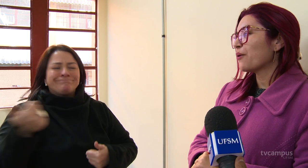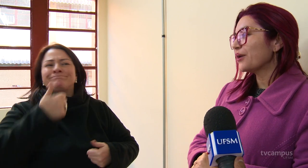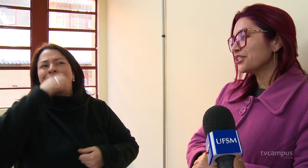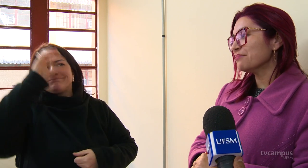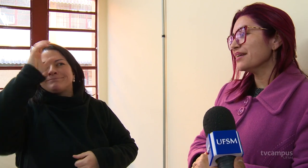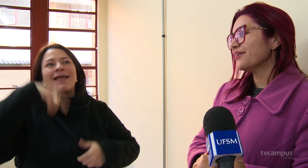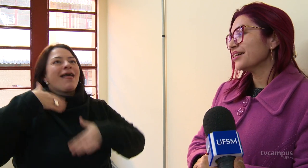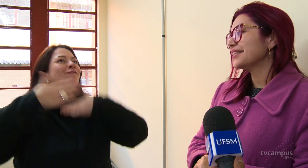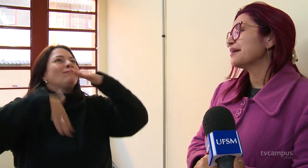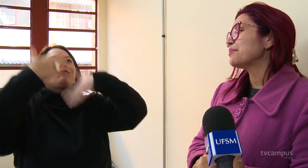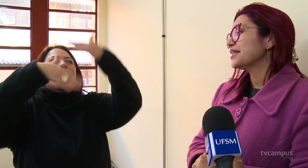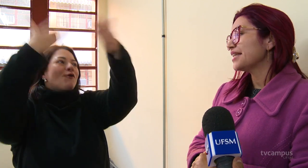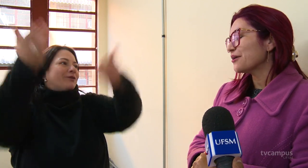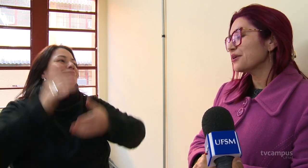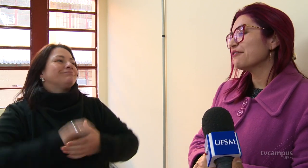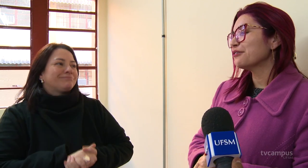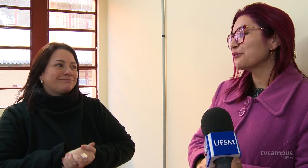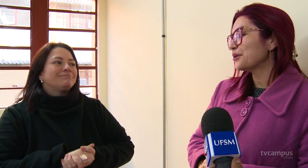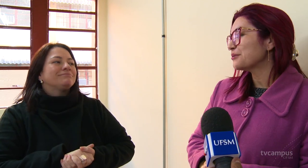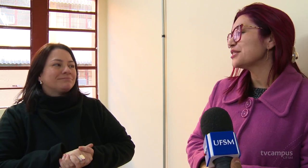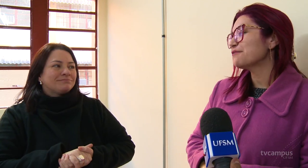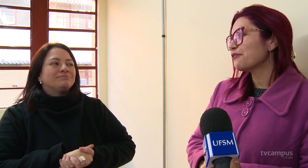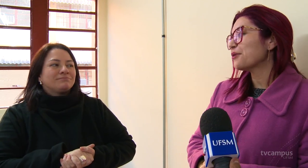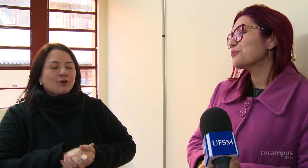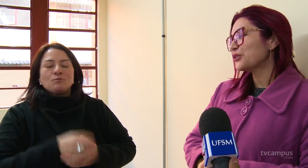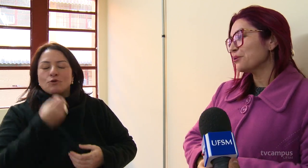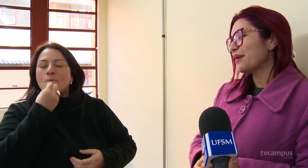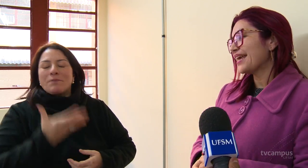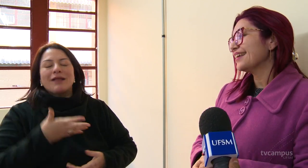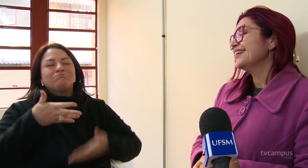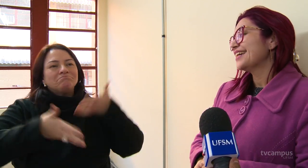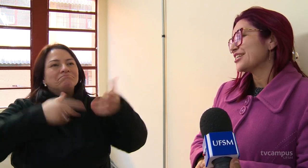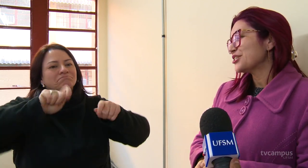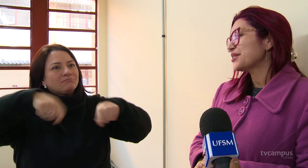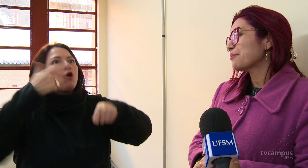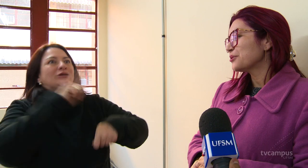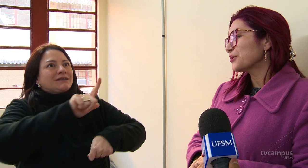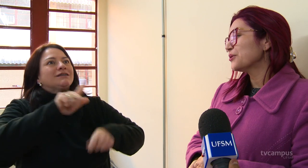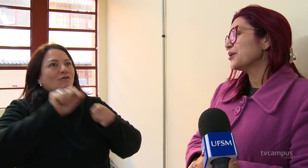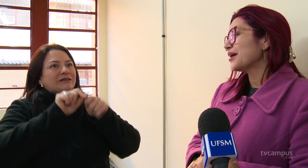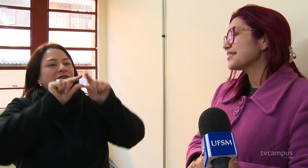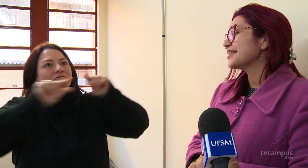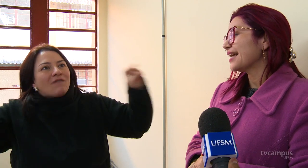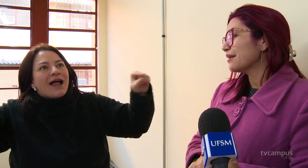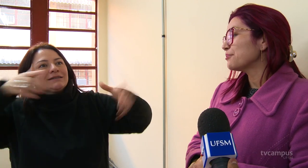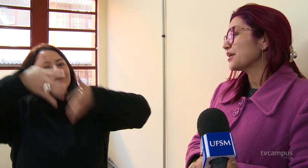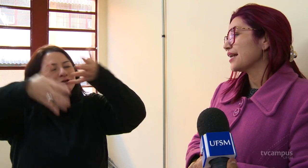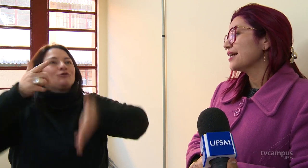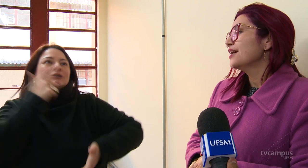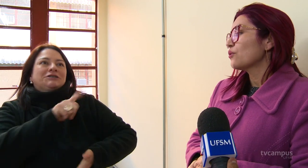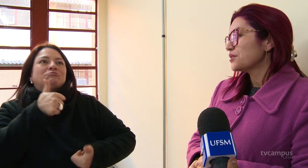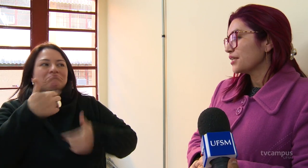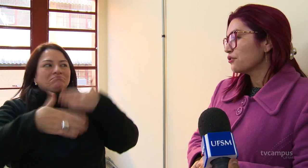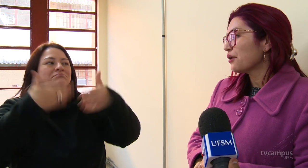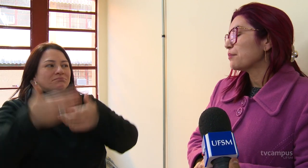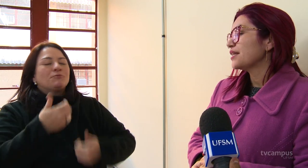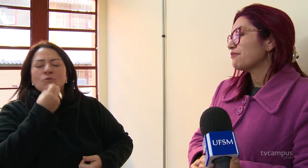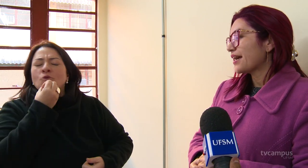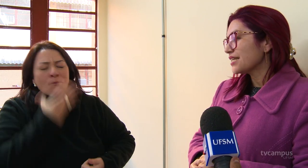ótima nota, aprendeu e evoluiu, desenvolveu muito bem. A gente está muito orgulhosa dela, porque ela conseguiu aprender várias